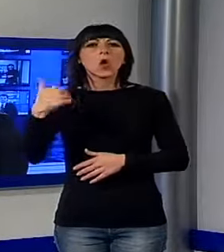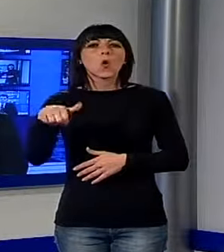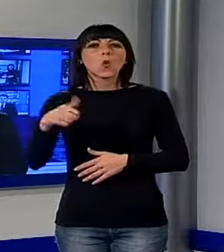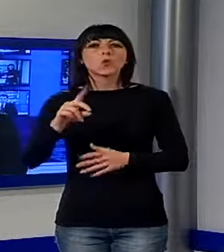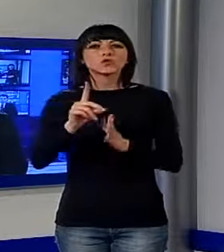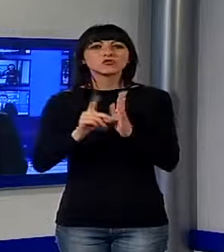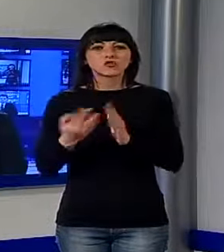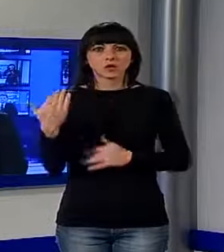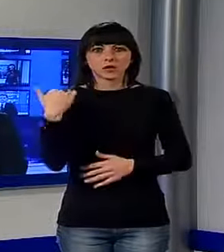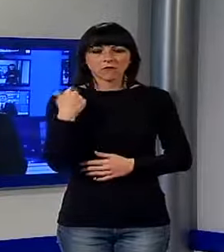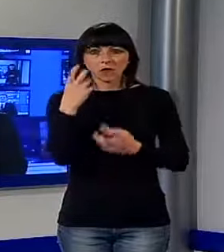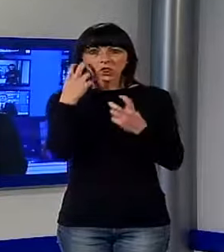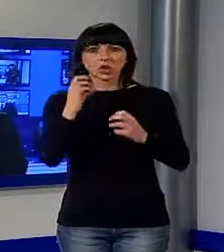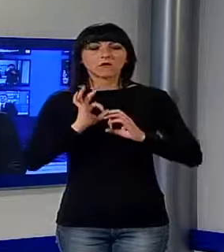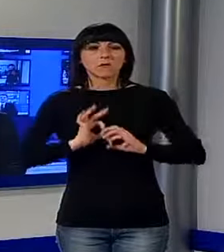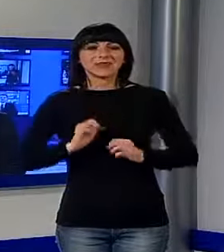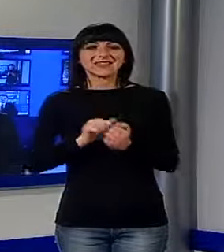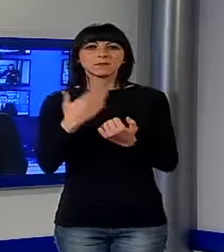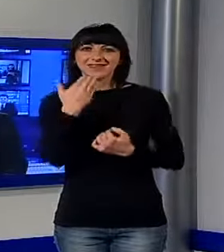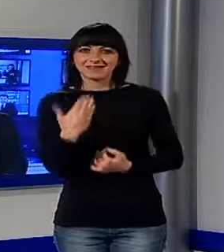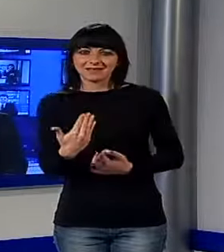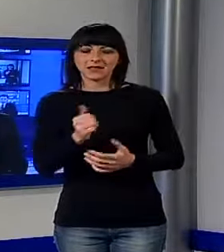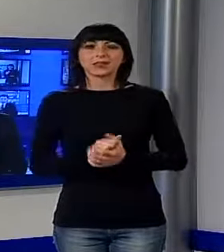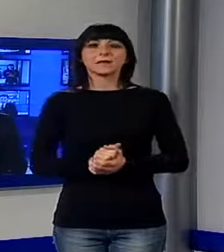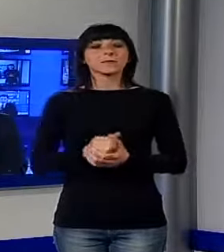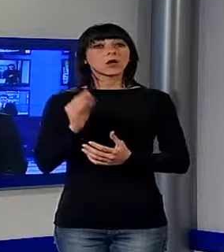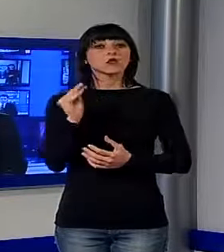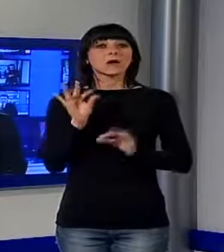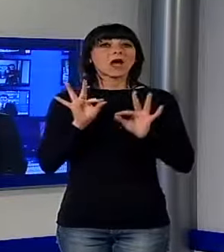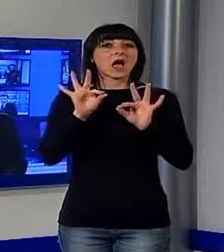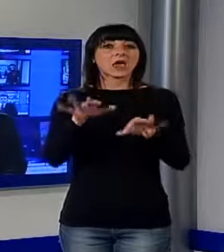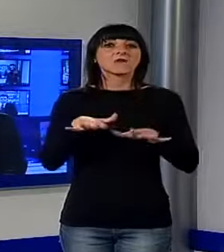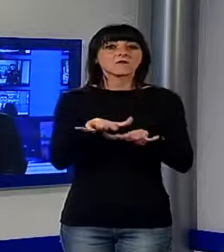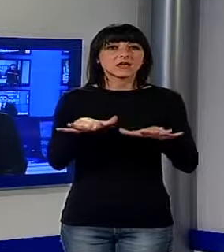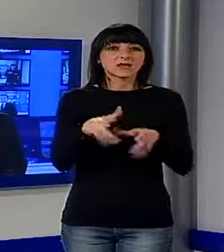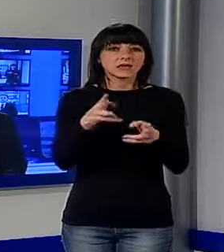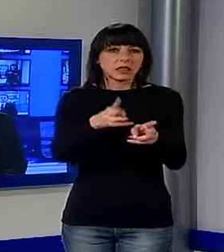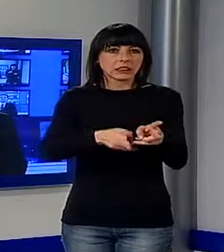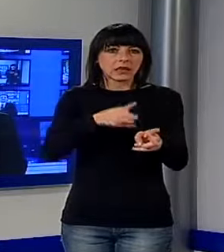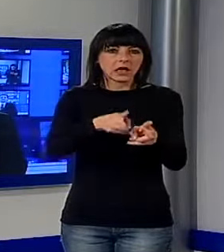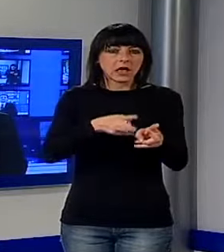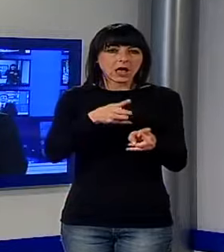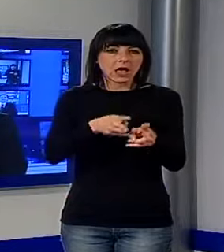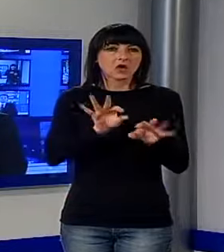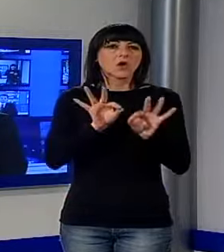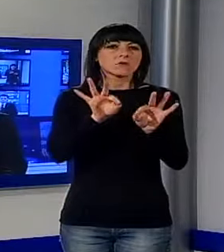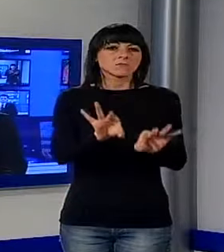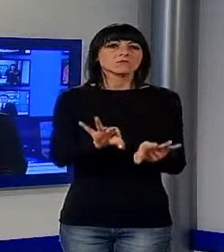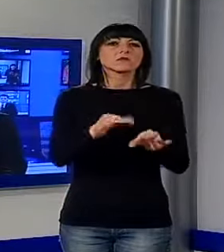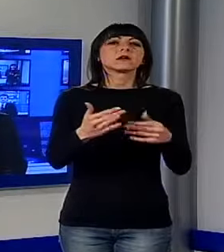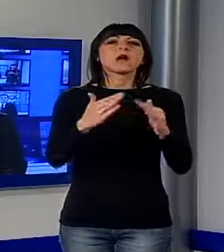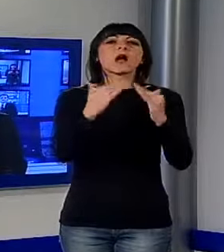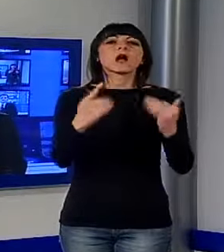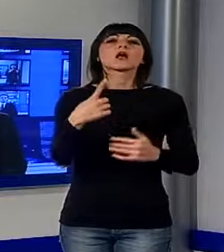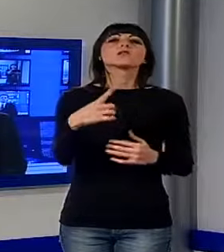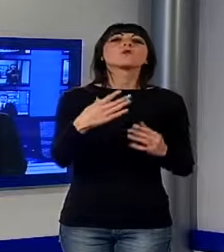dalla polizia Petrasanta. La ragazza aveva raggiunto la Versilia con il treno e si era presentata a casa di un ragazzino,